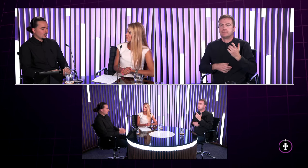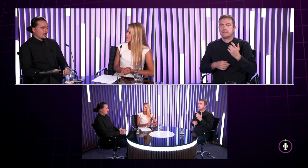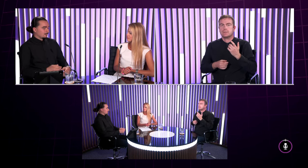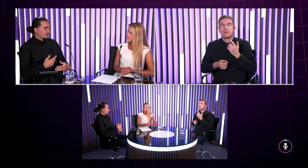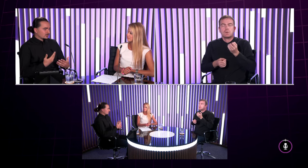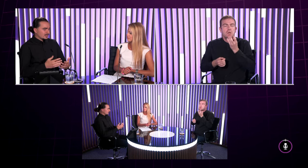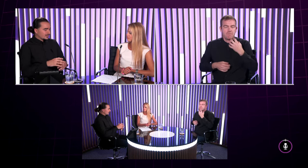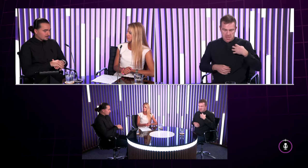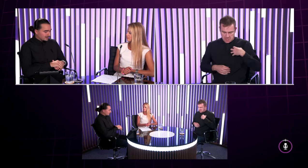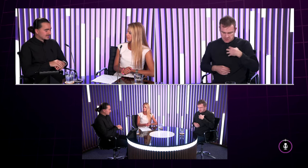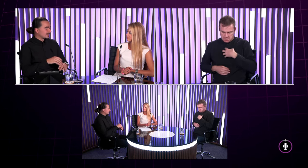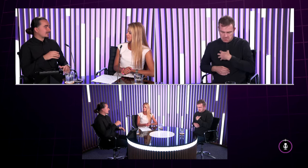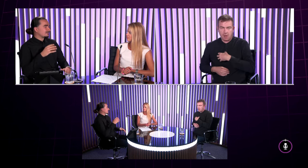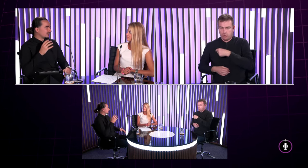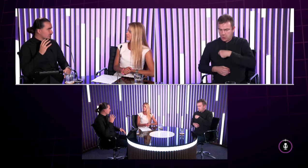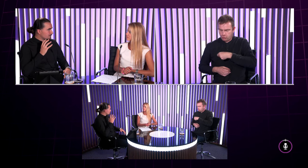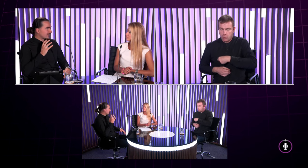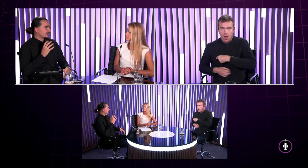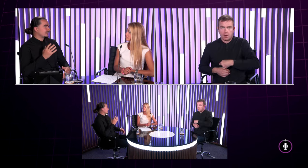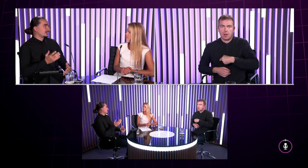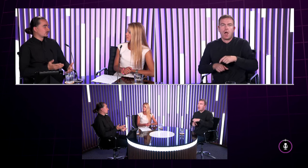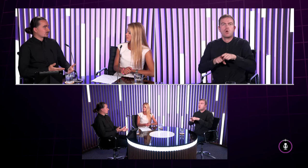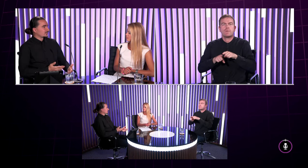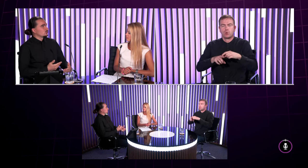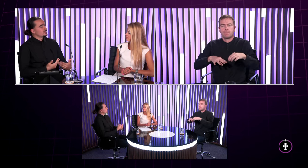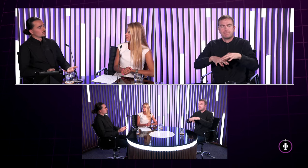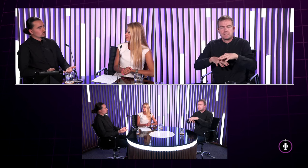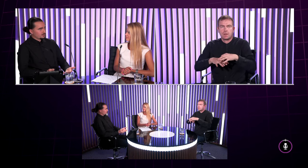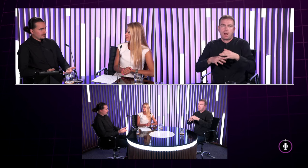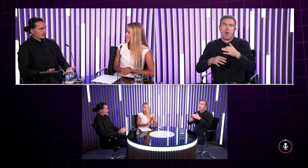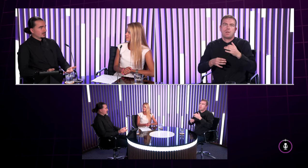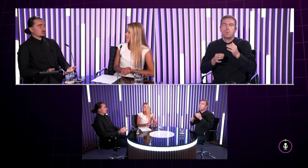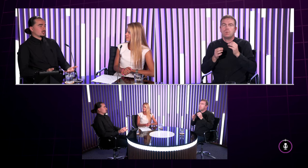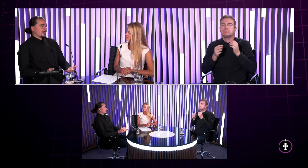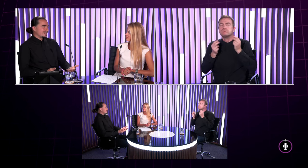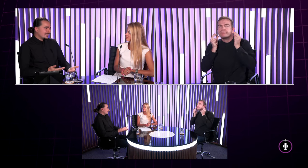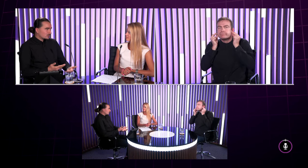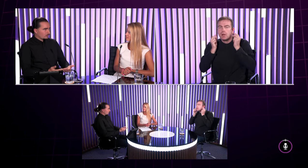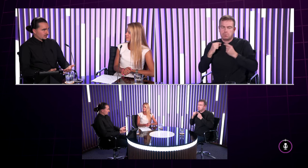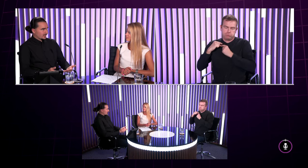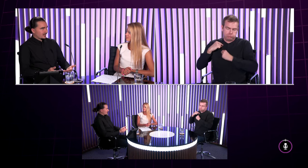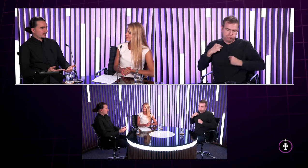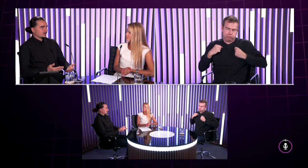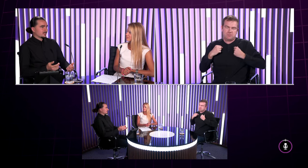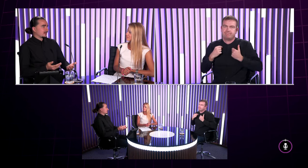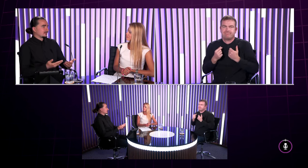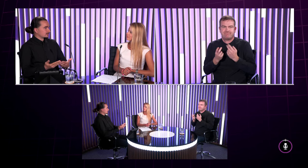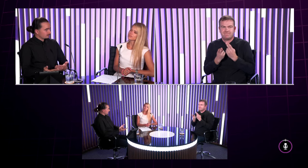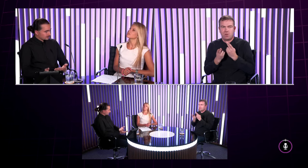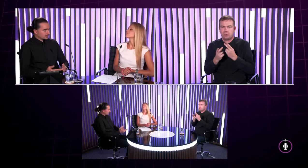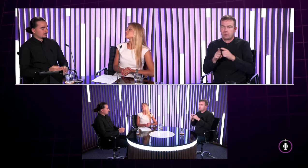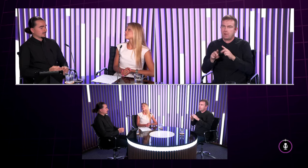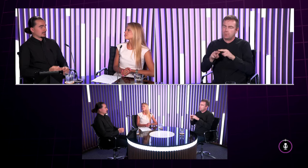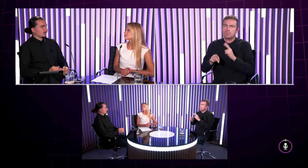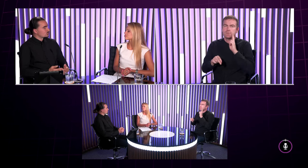nestrácalo takisto aj nejaké prstenie veľké šperky alebo niečo také to môže byť tiež rušivé čiže nie je to úplne želané aby teraz povedzme aj